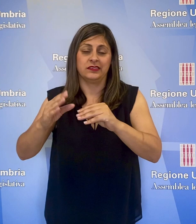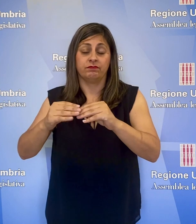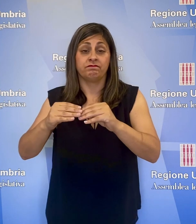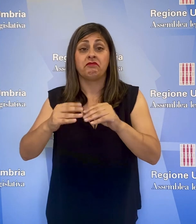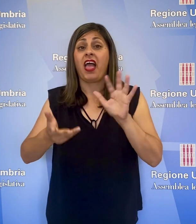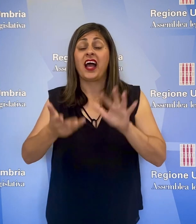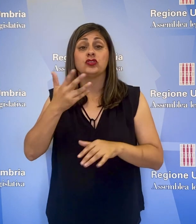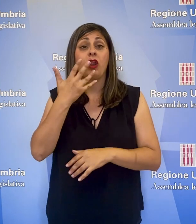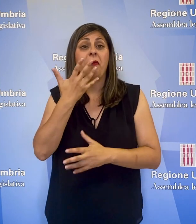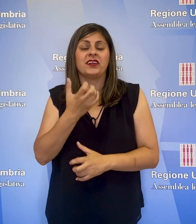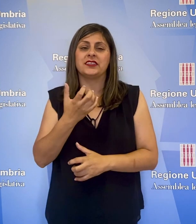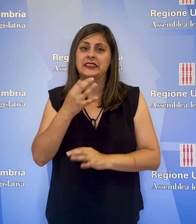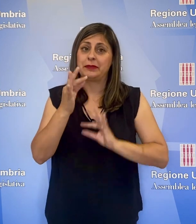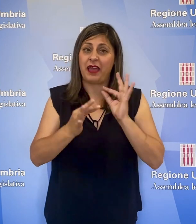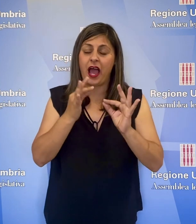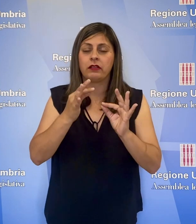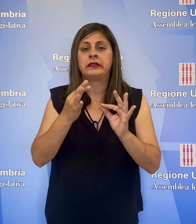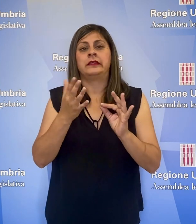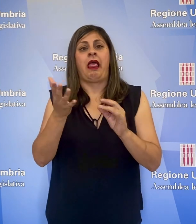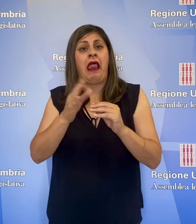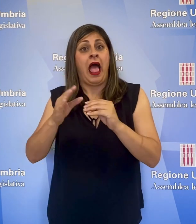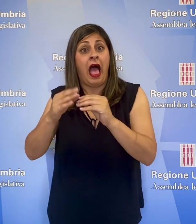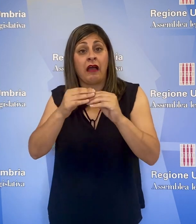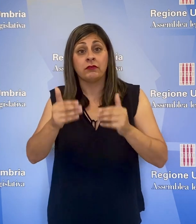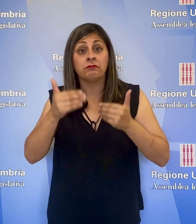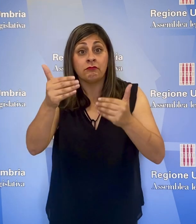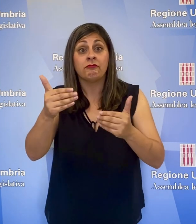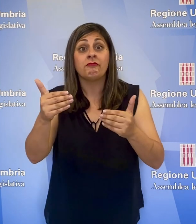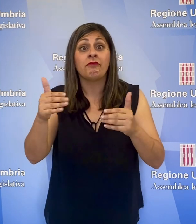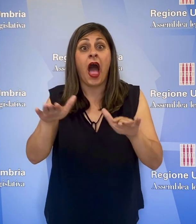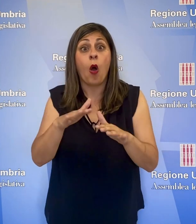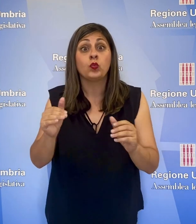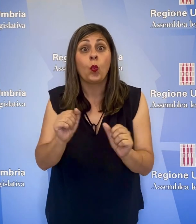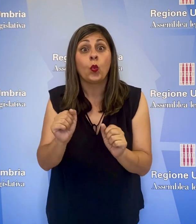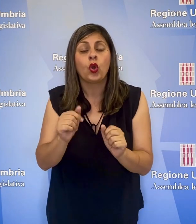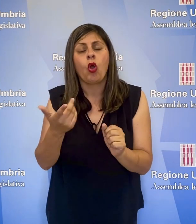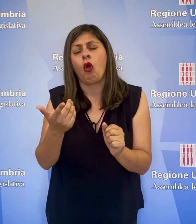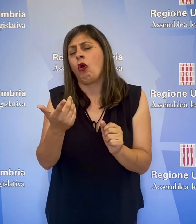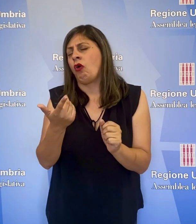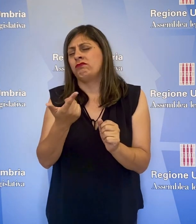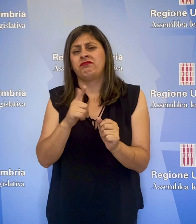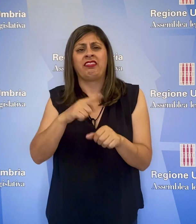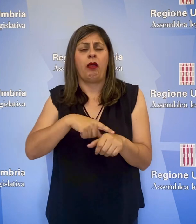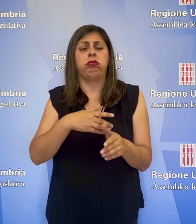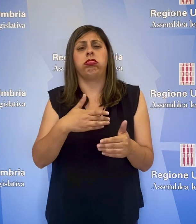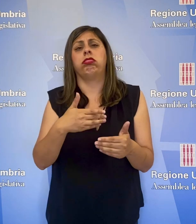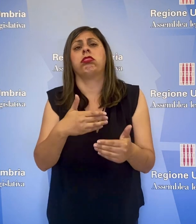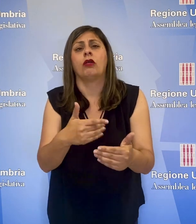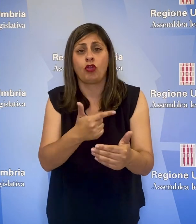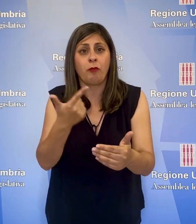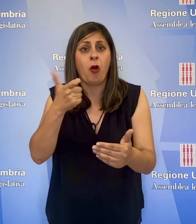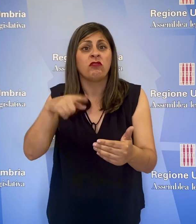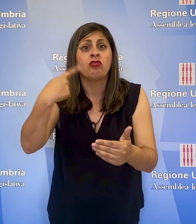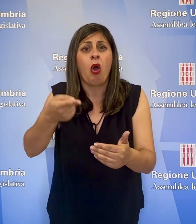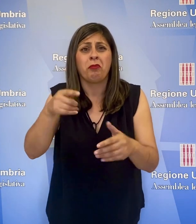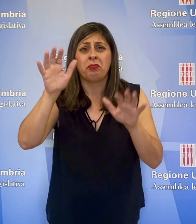ha spiegato che rinviando i lavori all'autunno si rischierebbe di allungare i tempi, visto che pioggia e neve fermano i